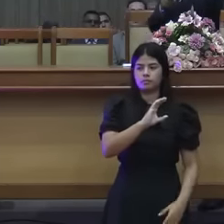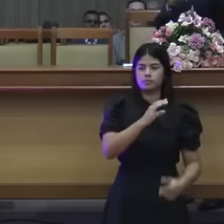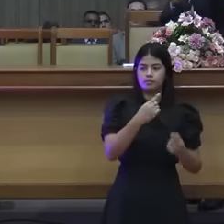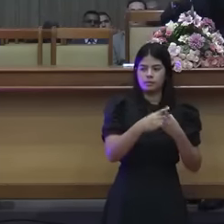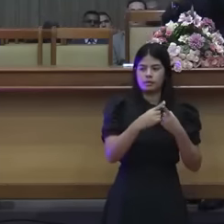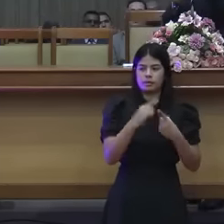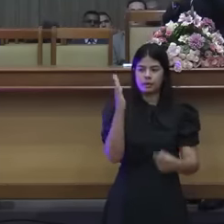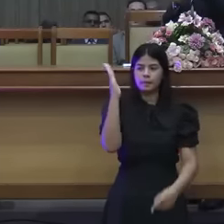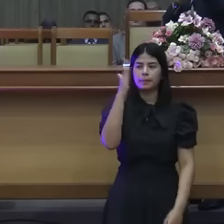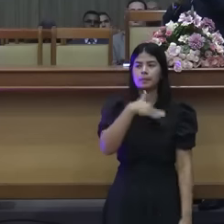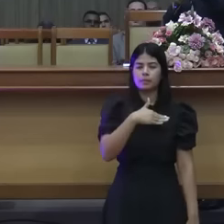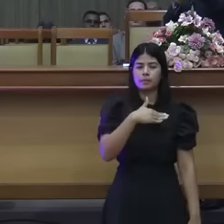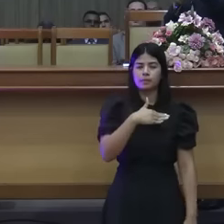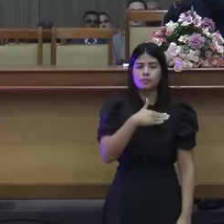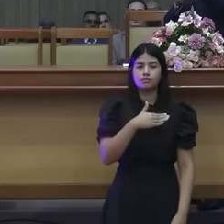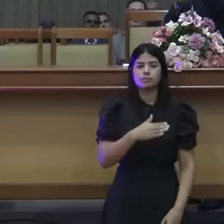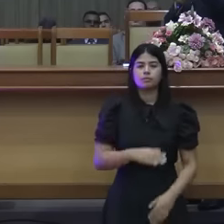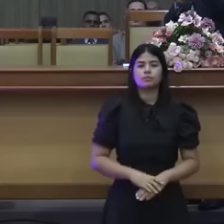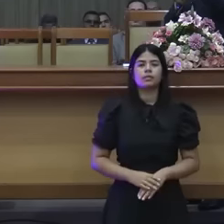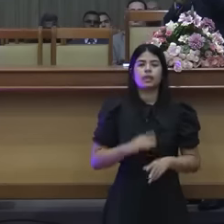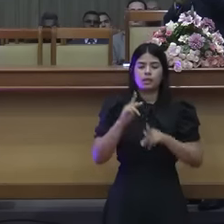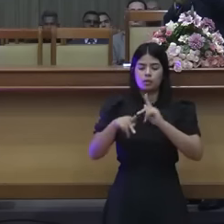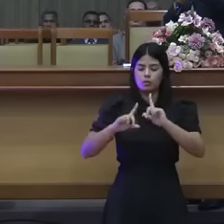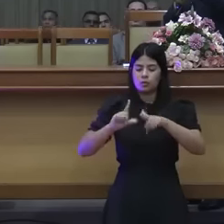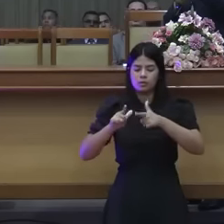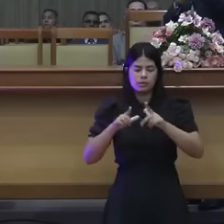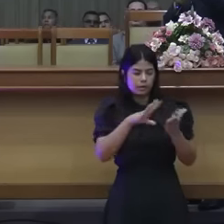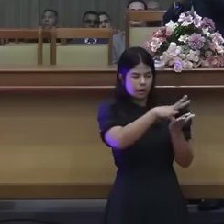quero Israel que vocês aprendam o que eles fazem.